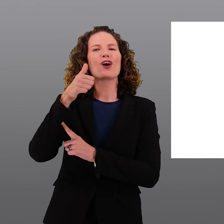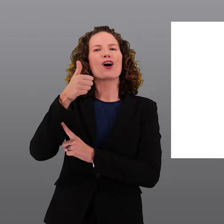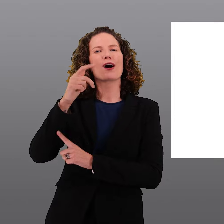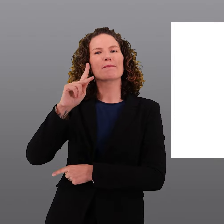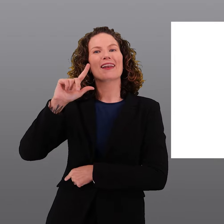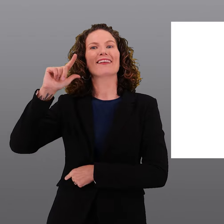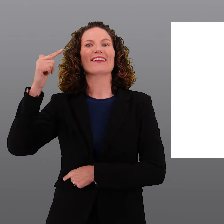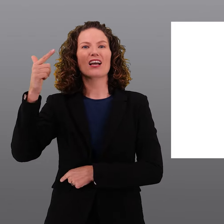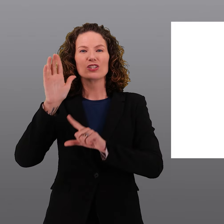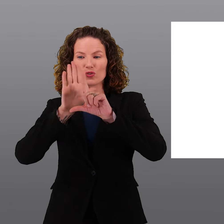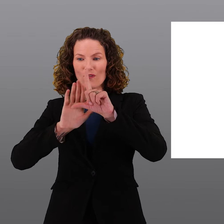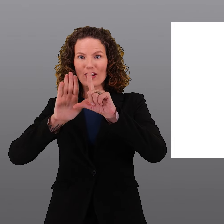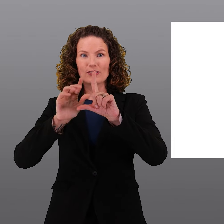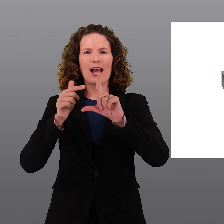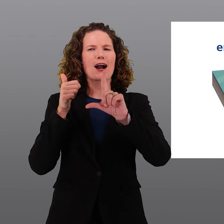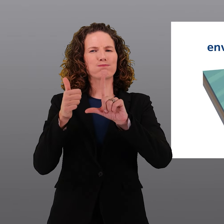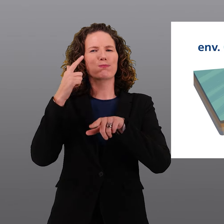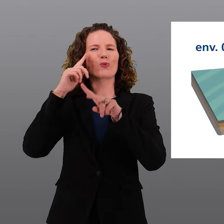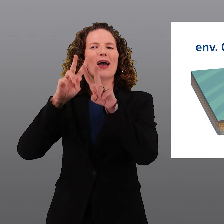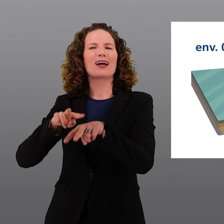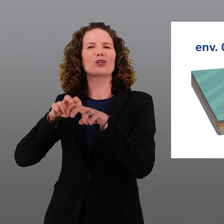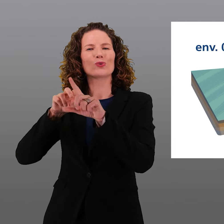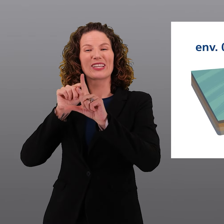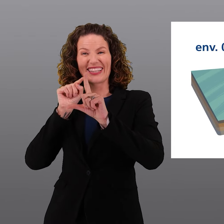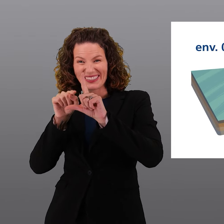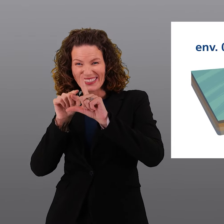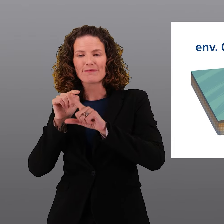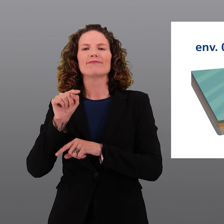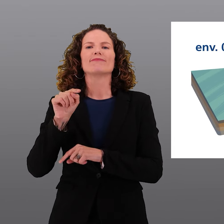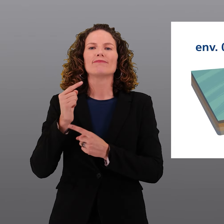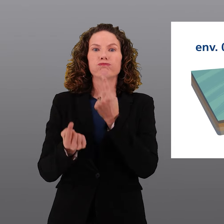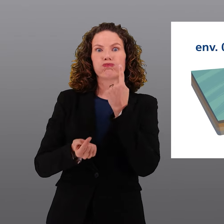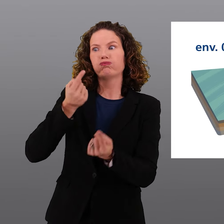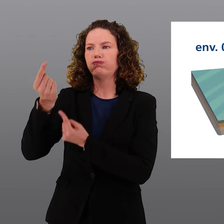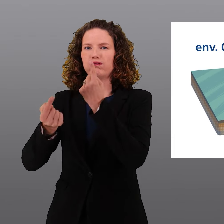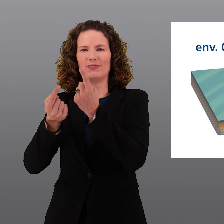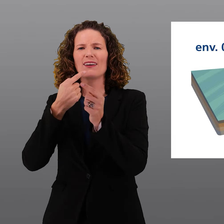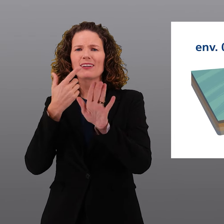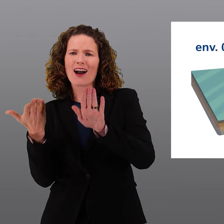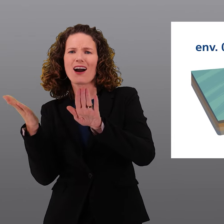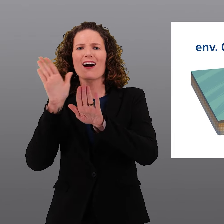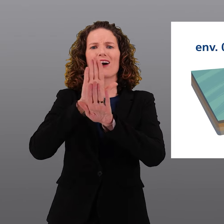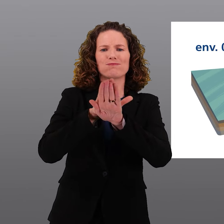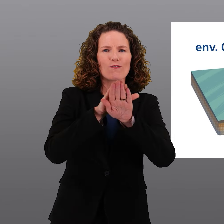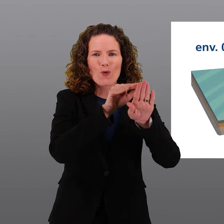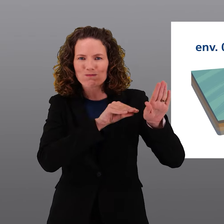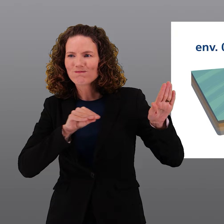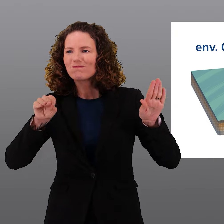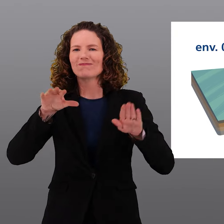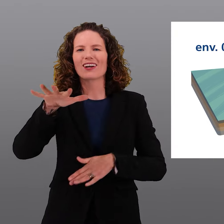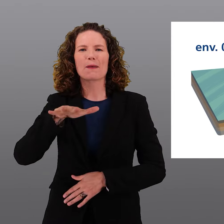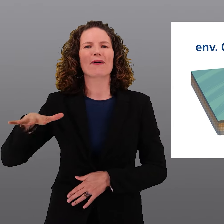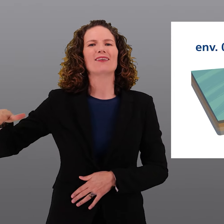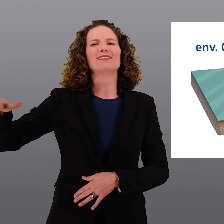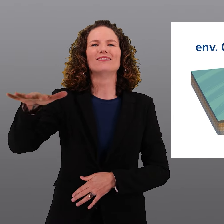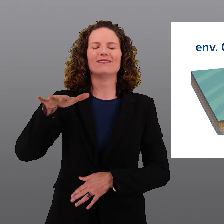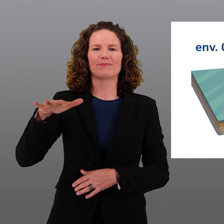dont 0,1 km² de surface particulièrement importante pour l'agriculture, appelée surface d'assolement. Ces dernières seront